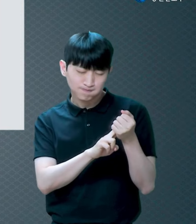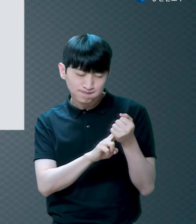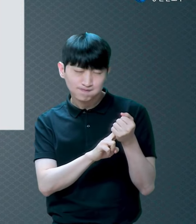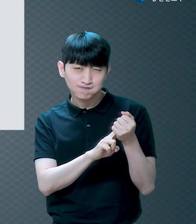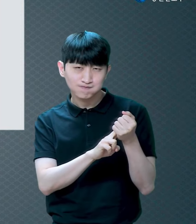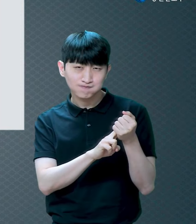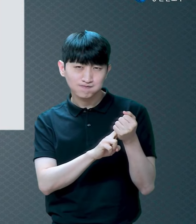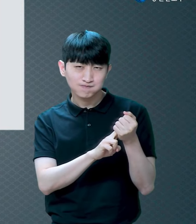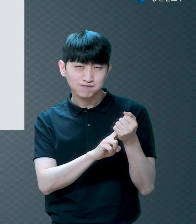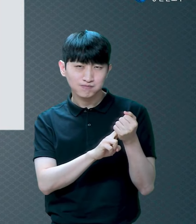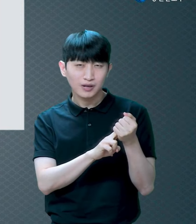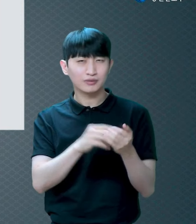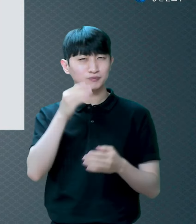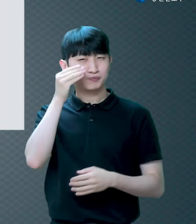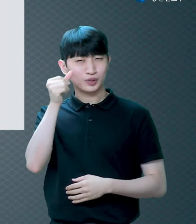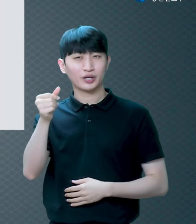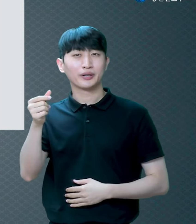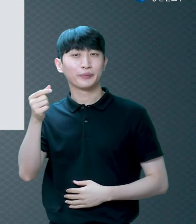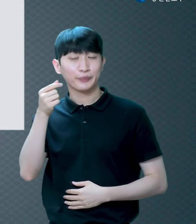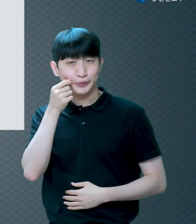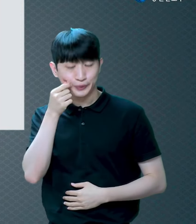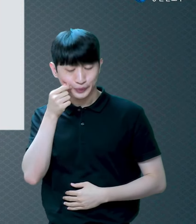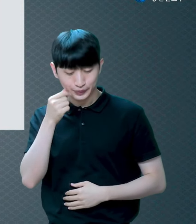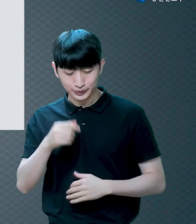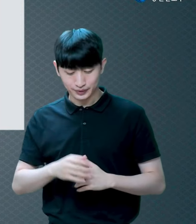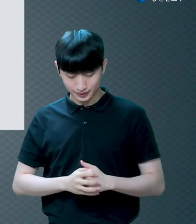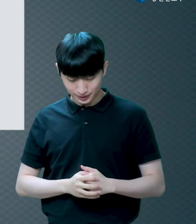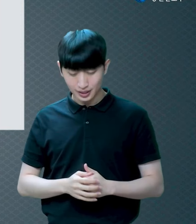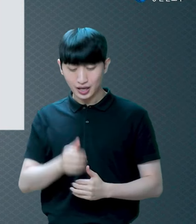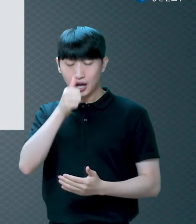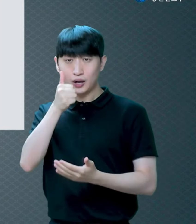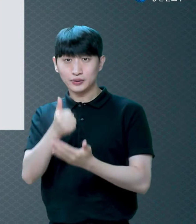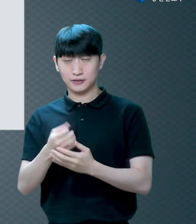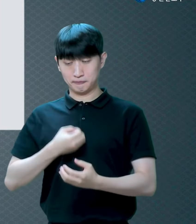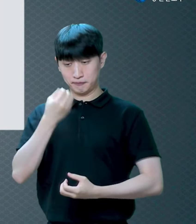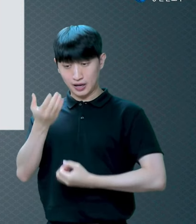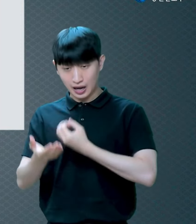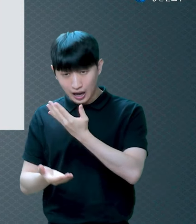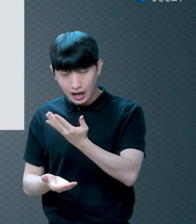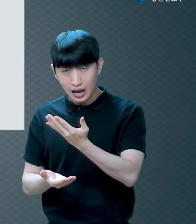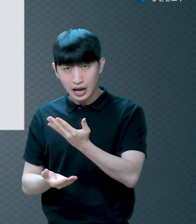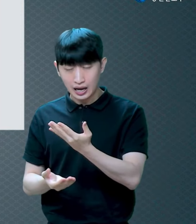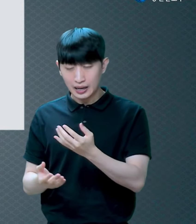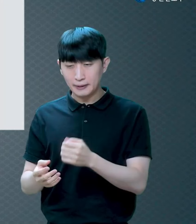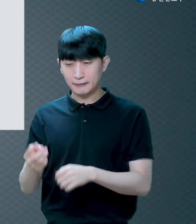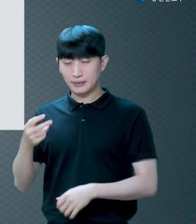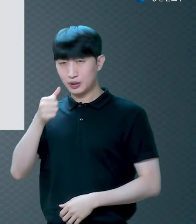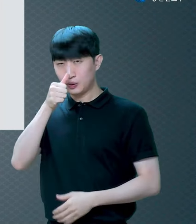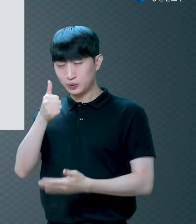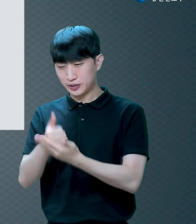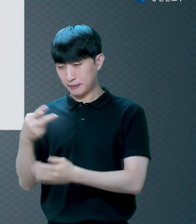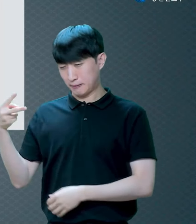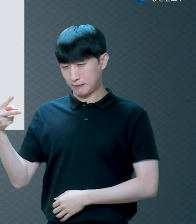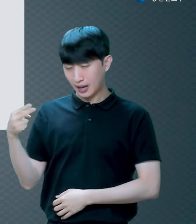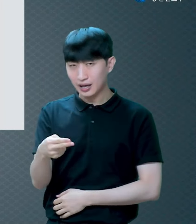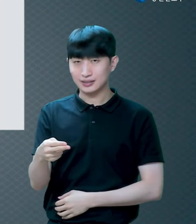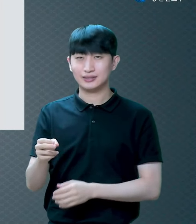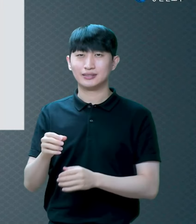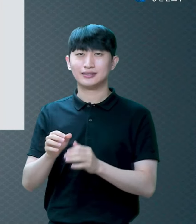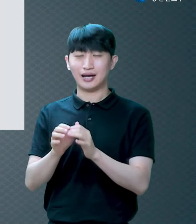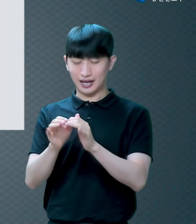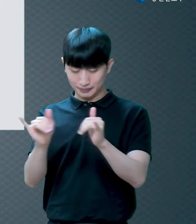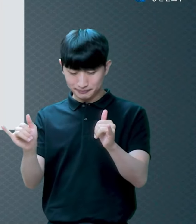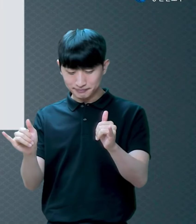못하나 죄를 자복하고 버리는 자는 불쌍히 여김을 받으리라